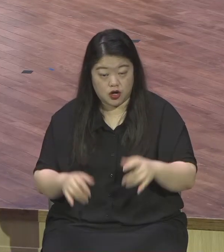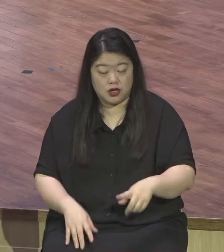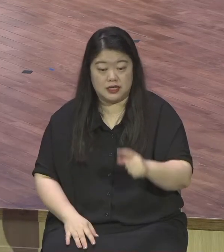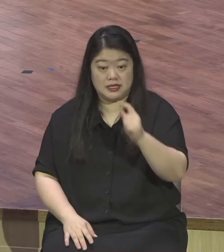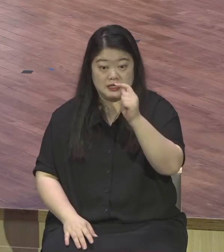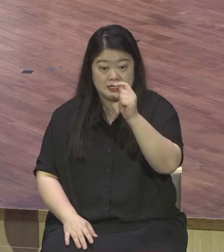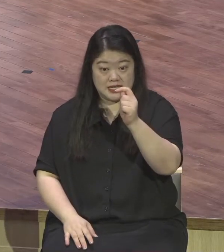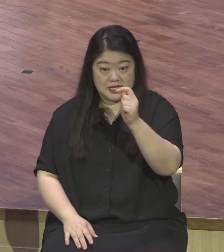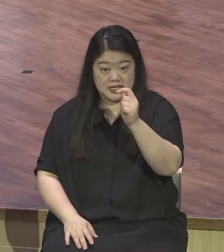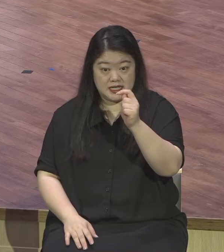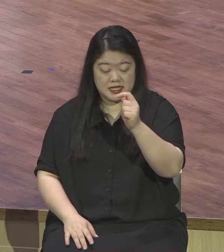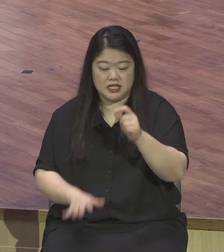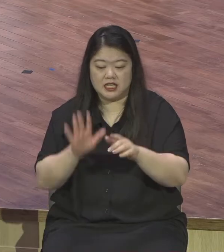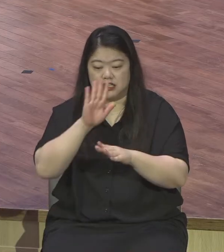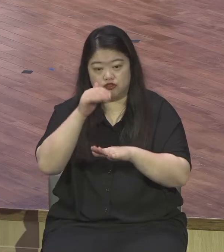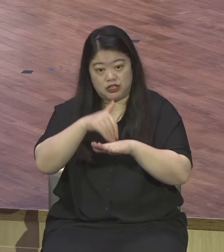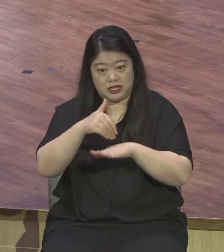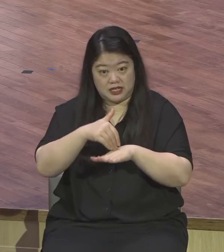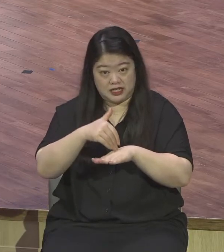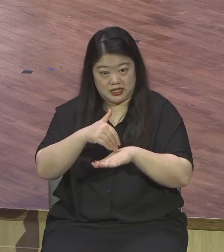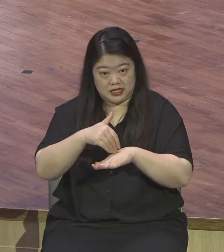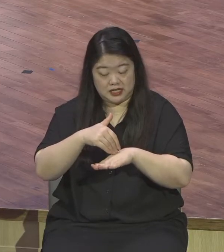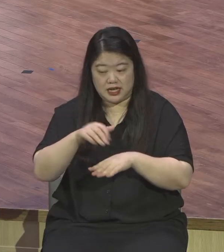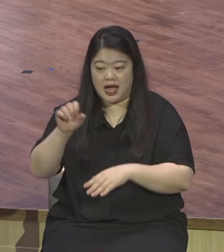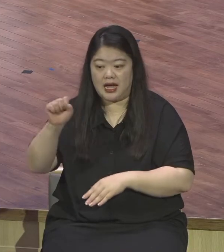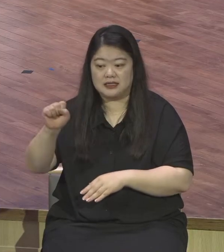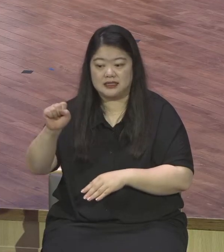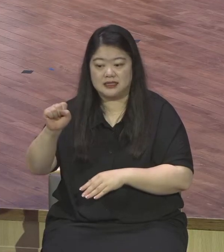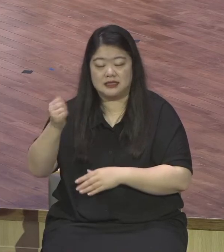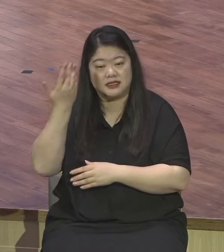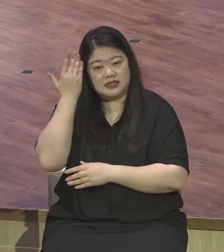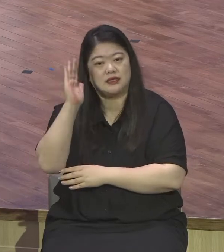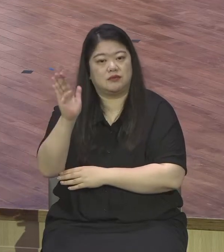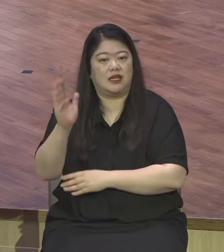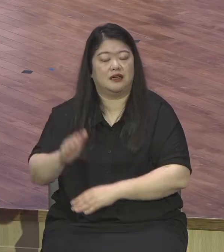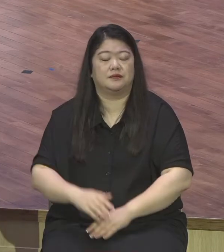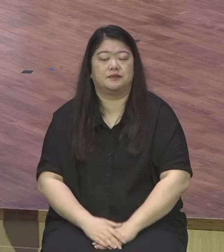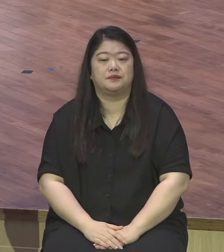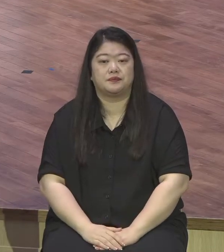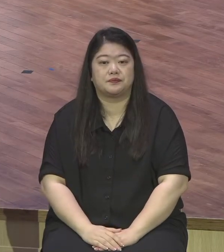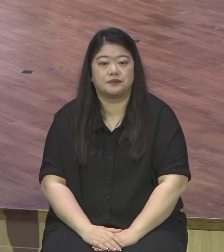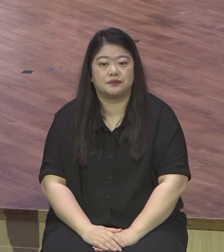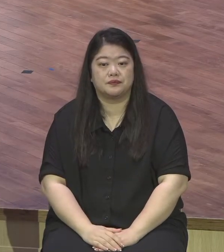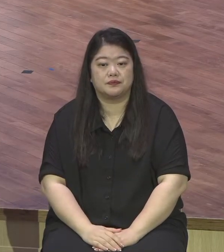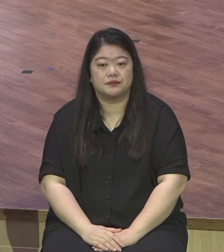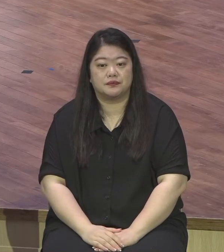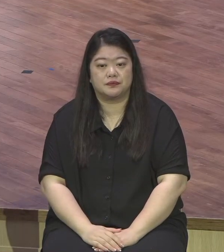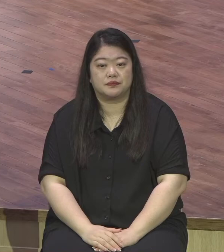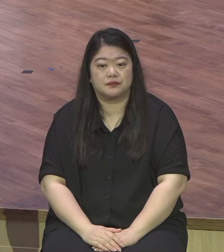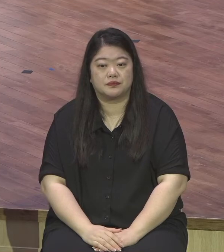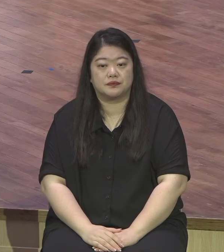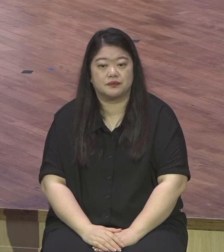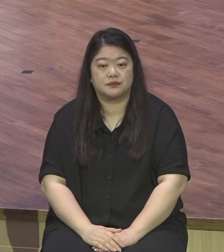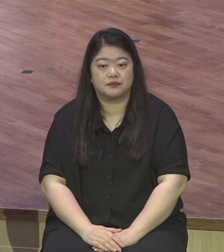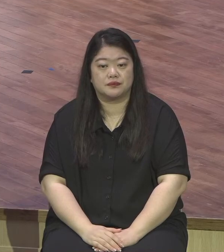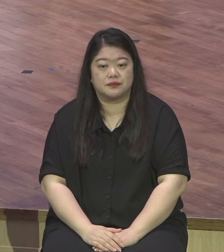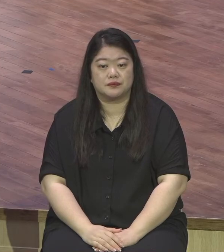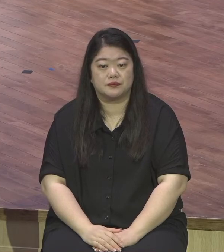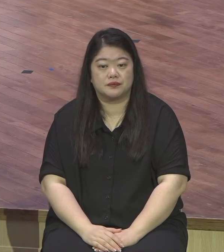세미나 연결합니다 그래서 우리가 성교를 우리가 가서 이렇게 훈련시켜서 현지 있는 목사님들 거기